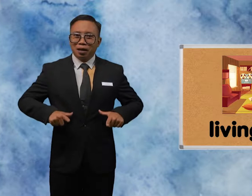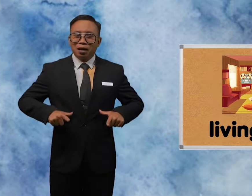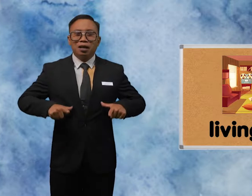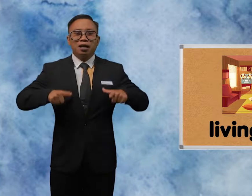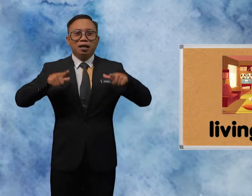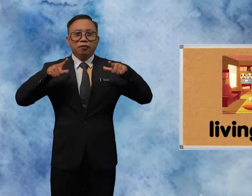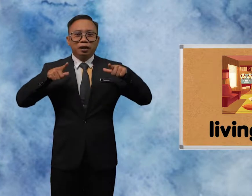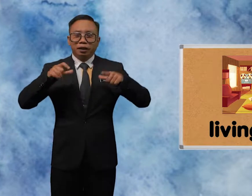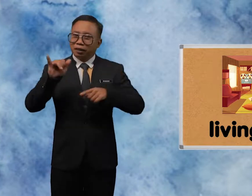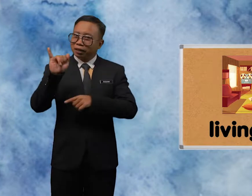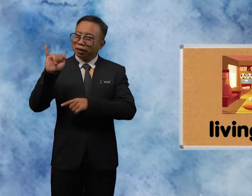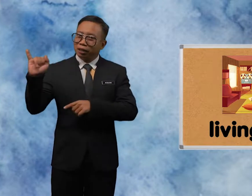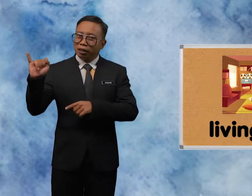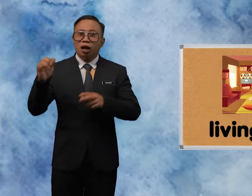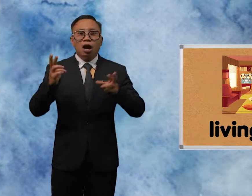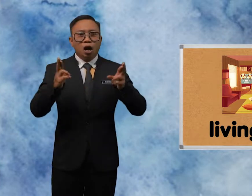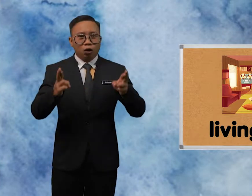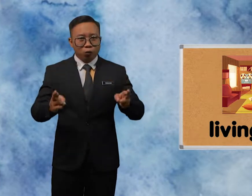living room